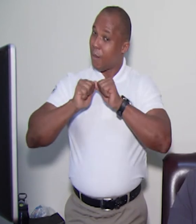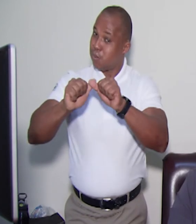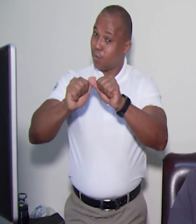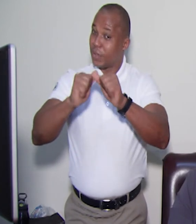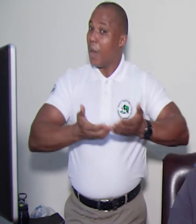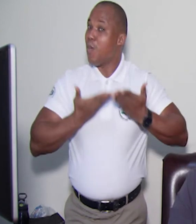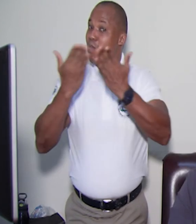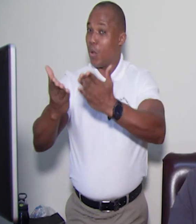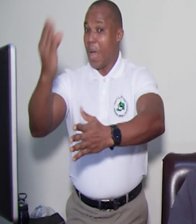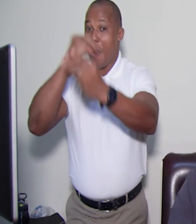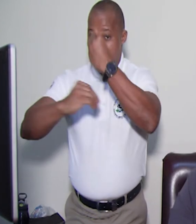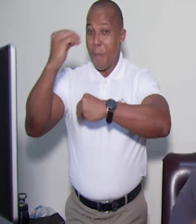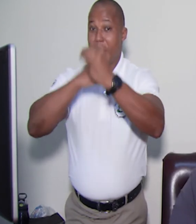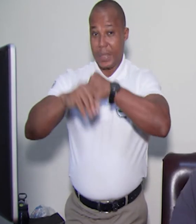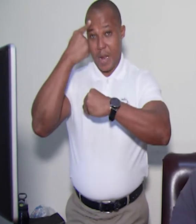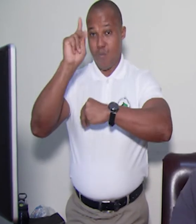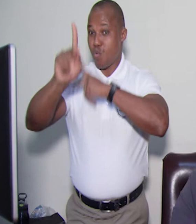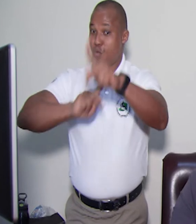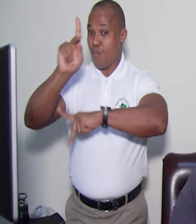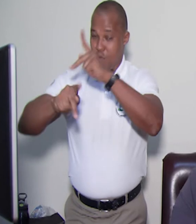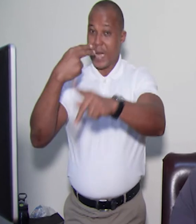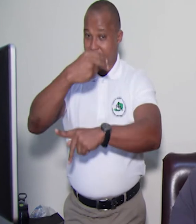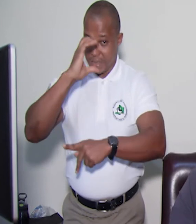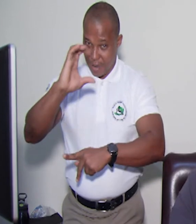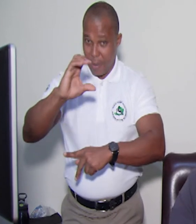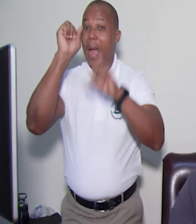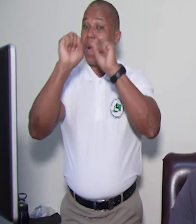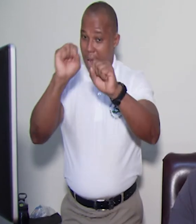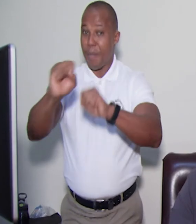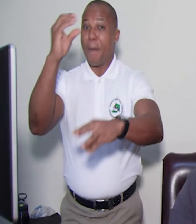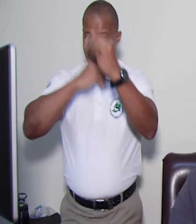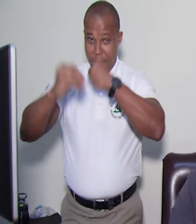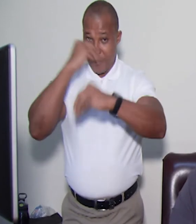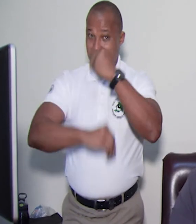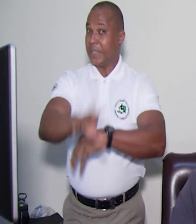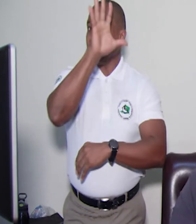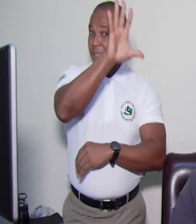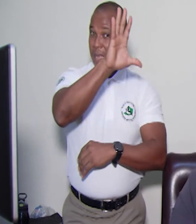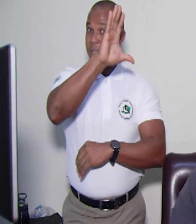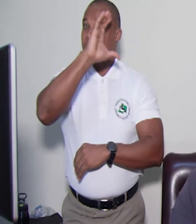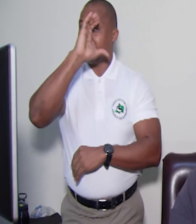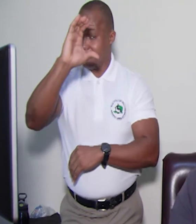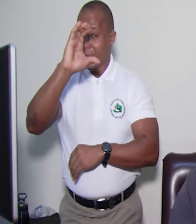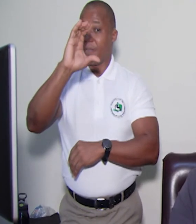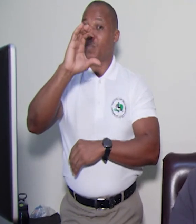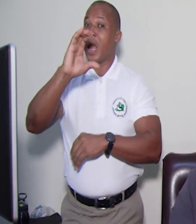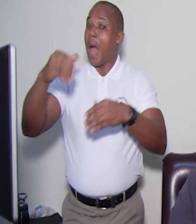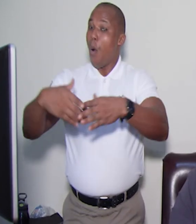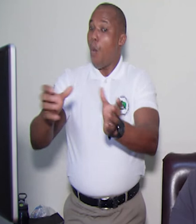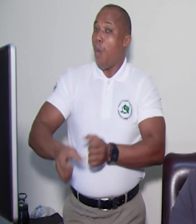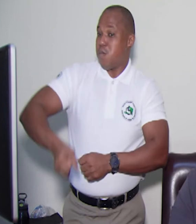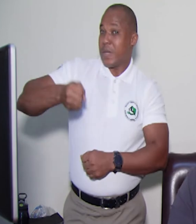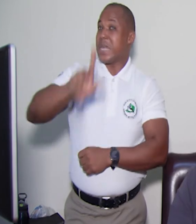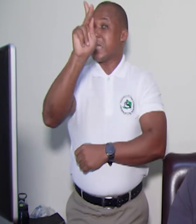fayes te deja nan out la, pa kon si yo ge ten liv yo deja, donk, avek plus ke 500 kit hijenik pou kapab distribuye ak